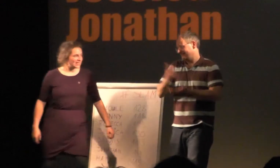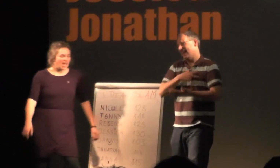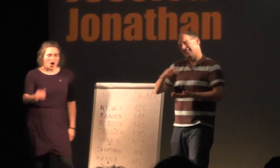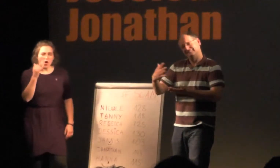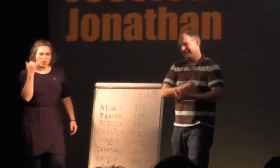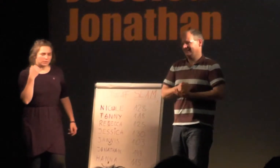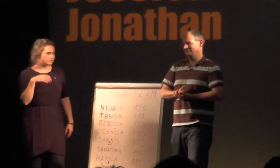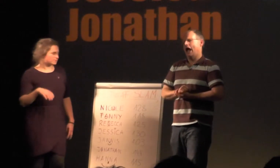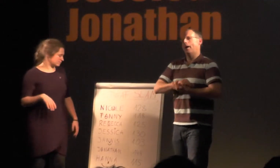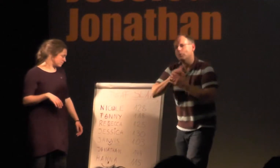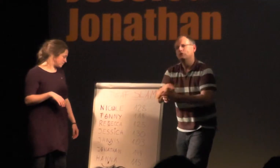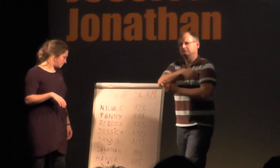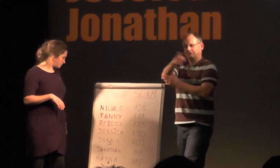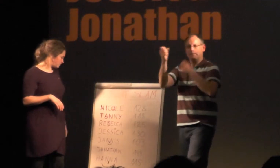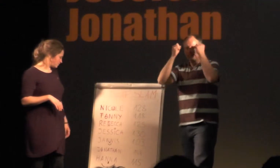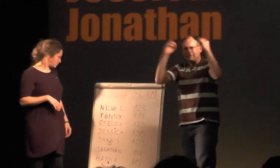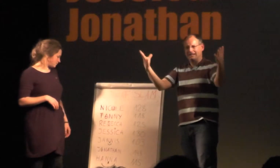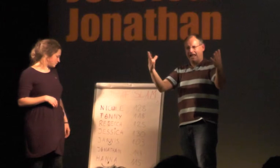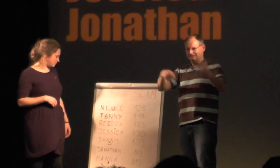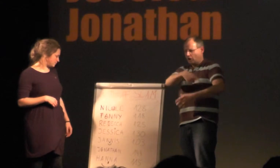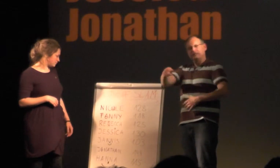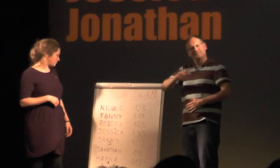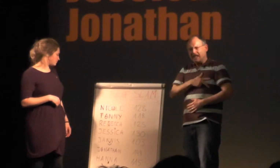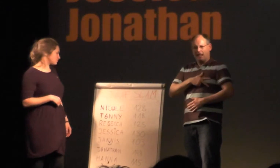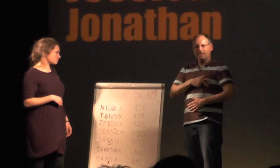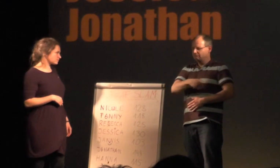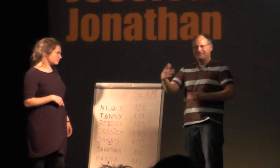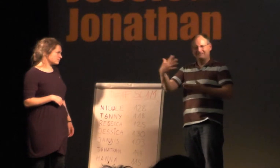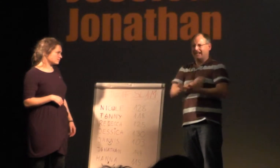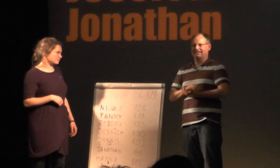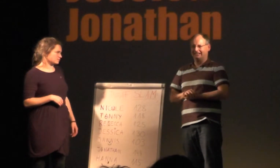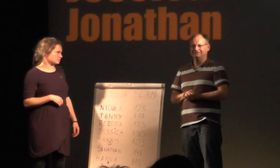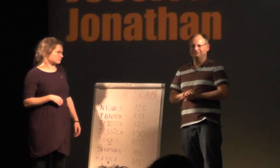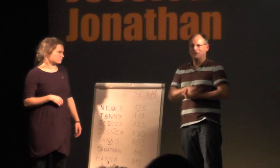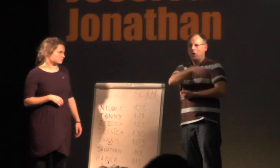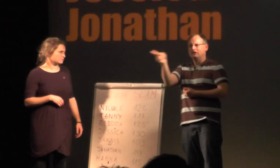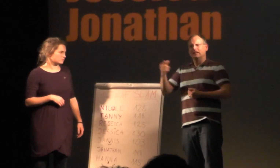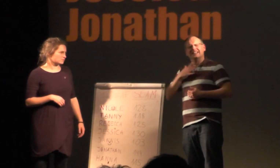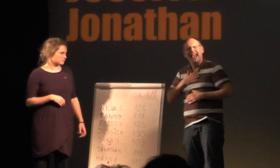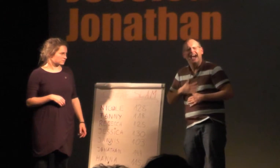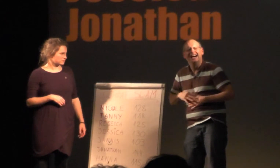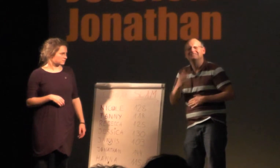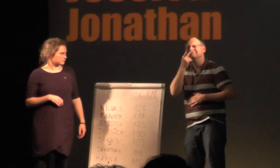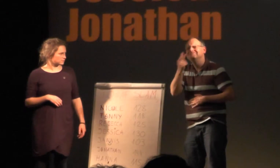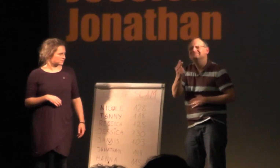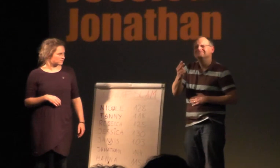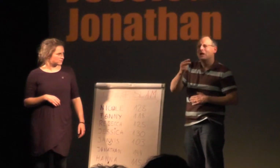Ja, das habt ihr euch alle super verdient. Also ich bin wirklich, ich bin begeistert. Muss ich ganz ehrlich sagen. Das haben sich die Teilnehmer